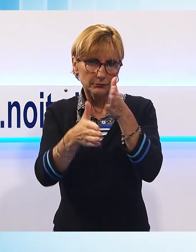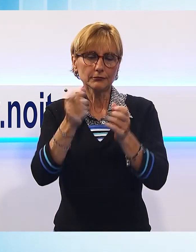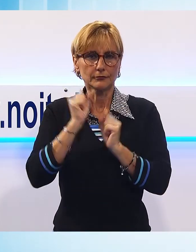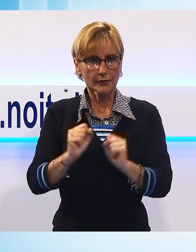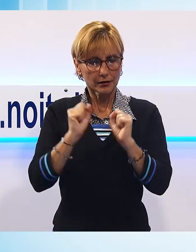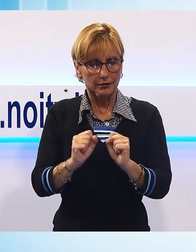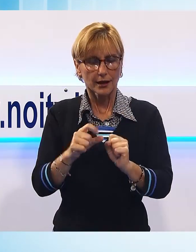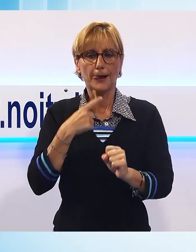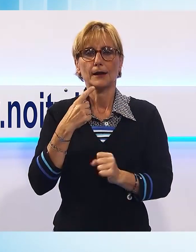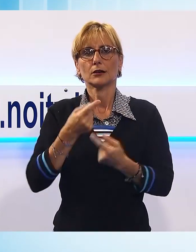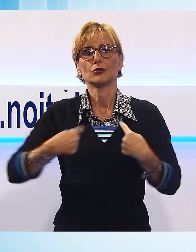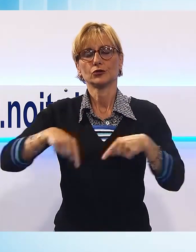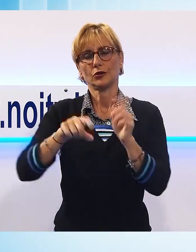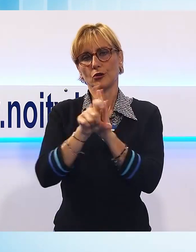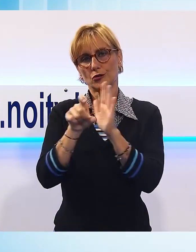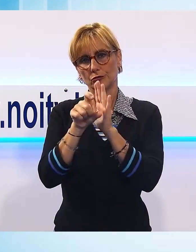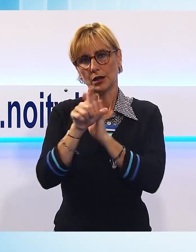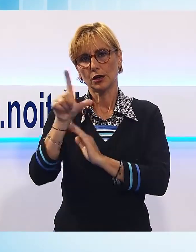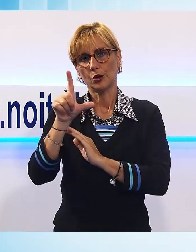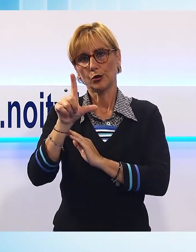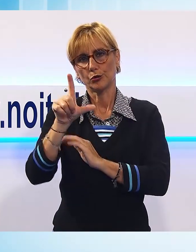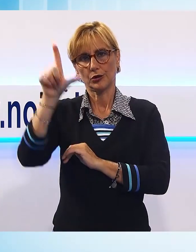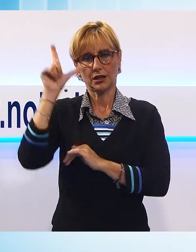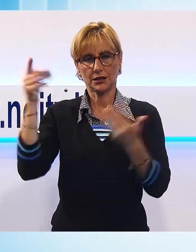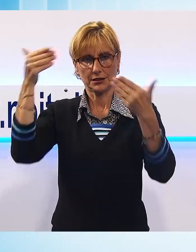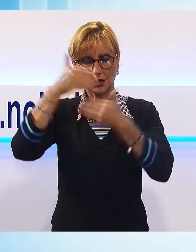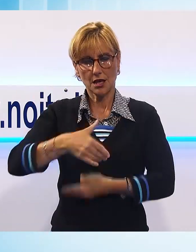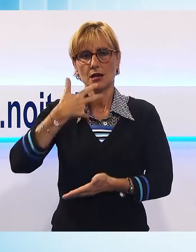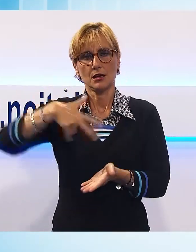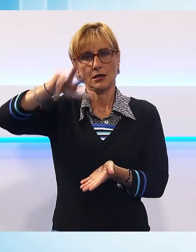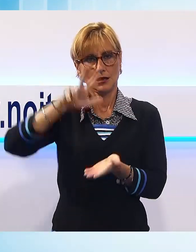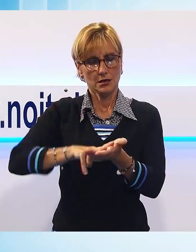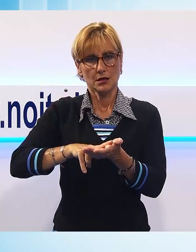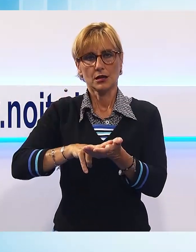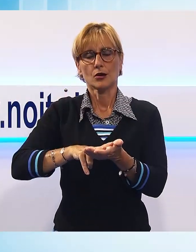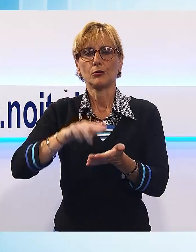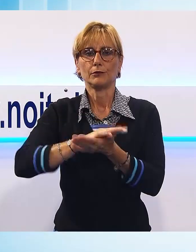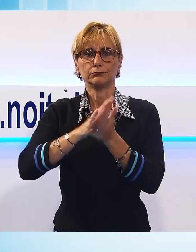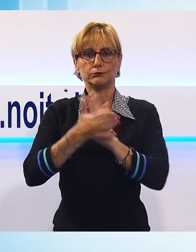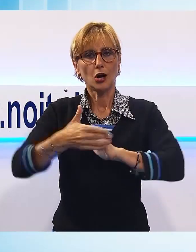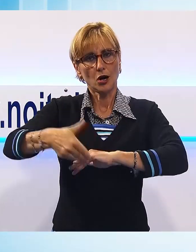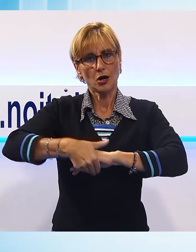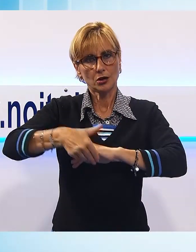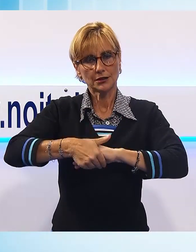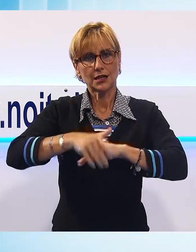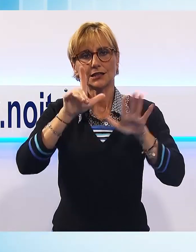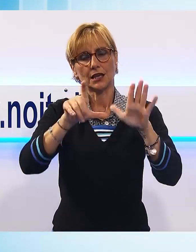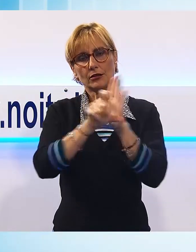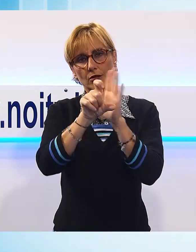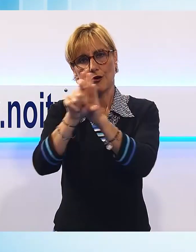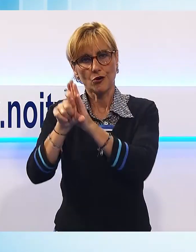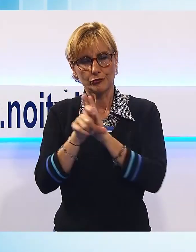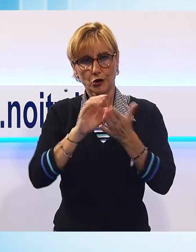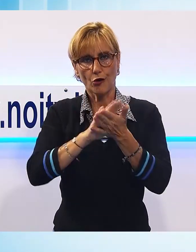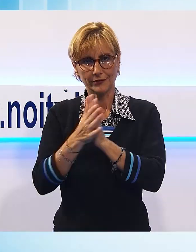fatto. Il Consiglio Comunale lunedì sera ha approvato all'unanimità la bozza di convenzione tra i sette comuni che andranno a